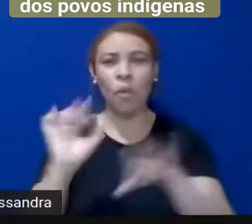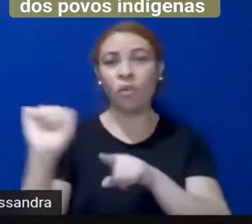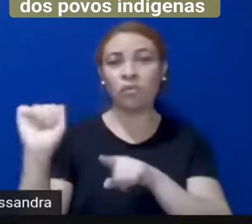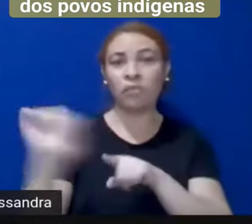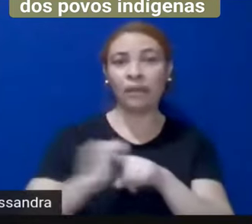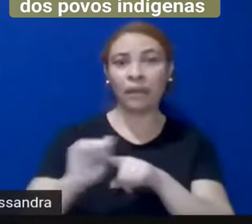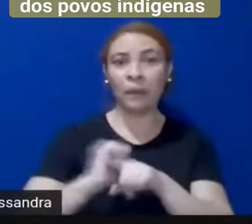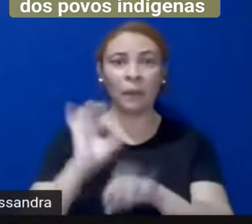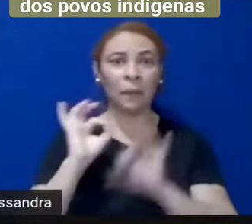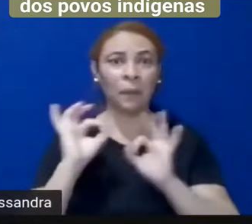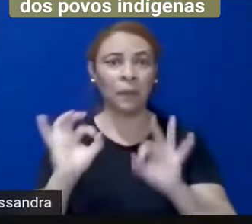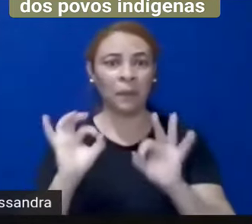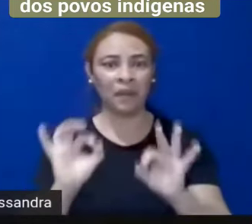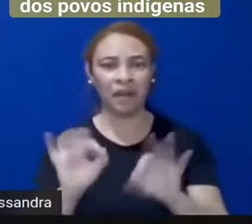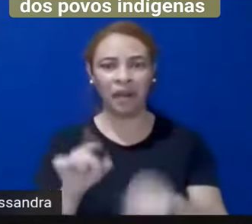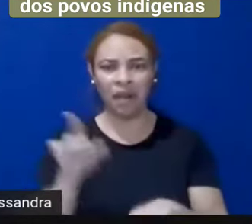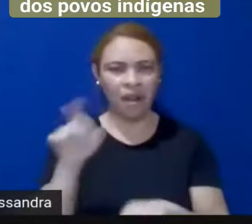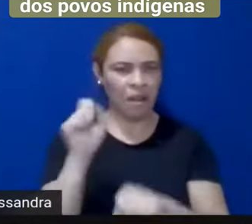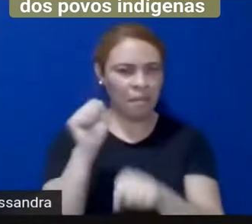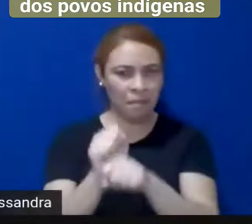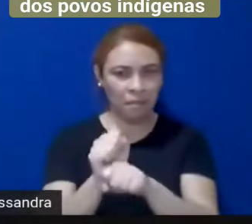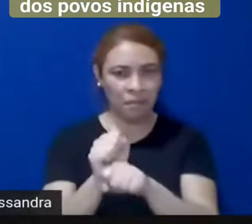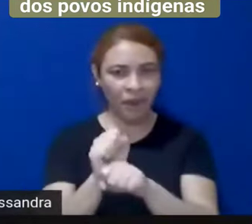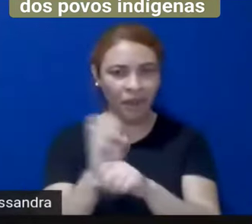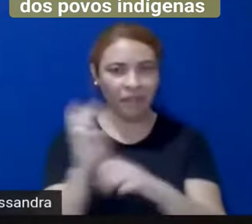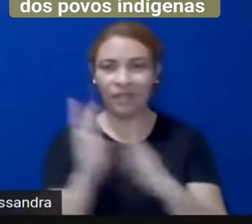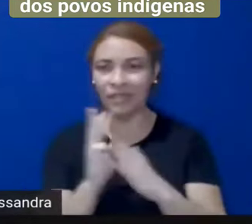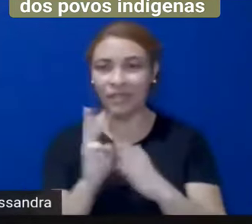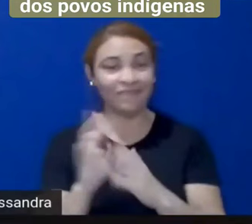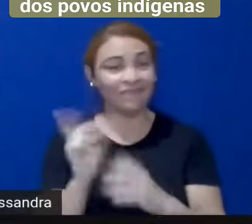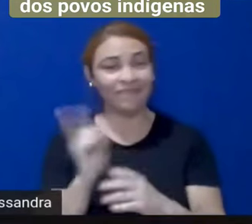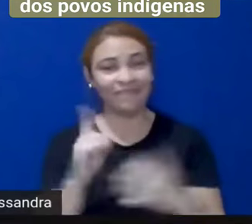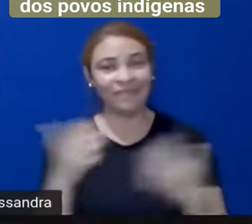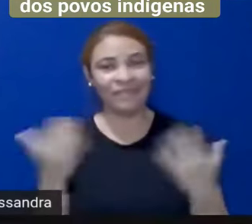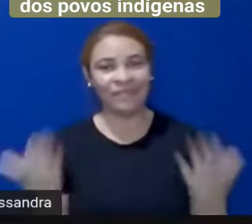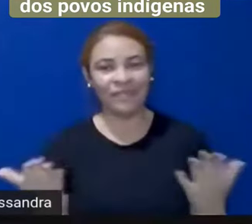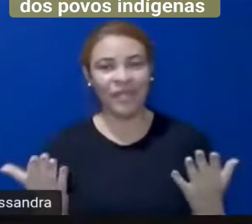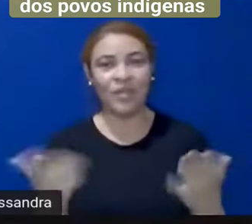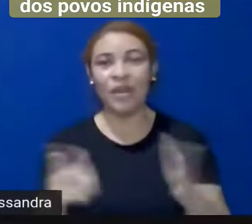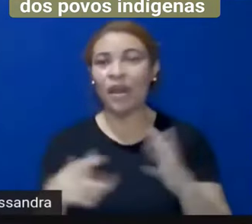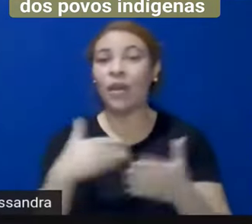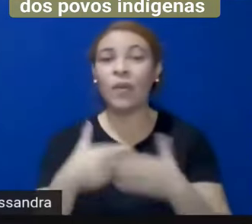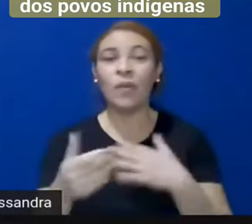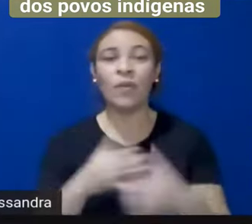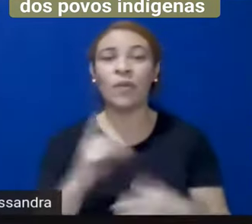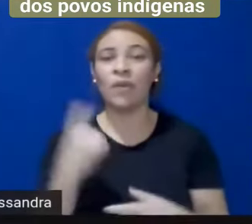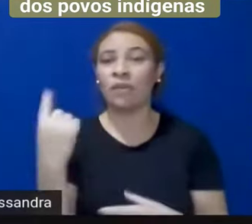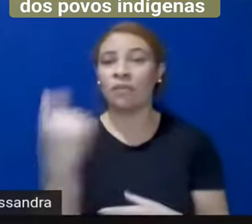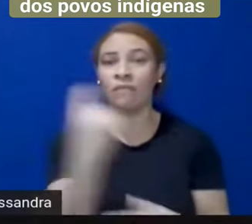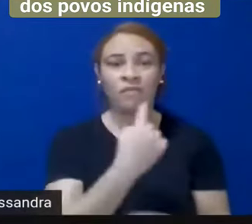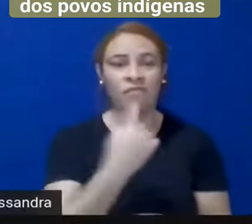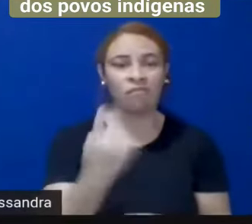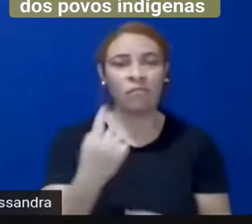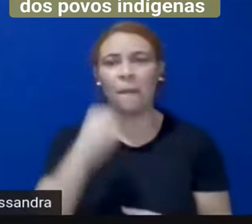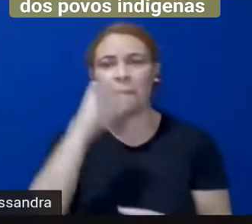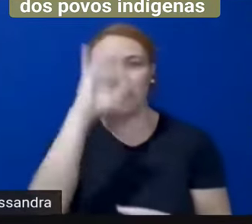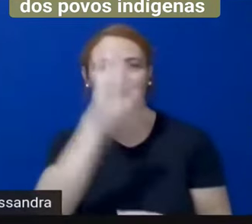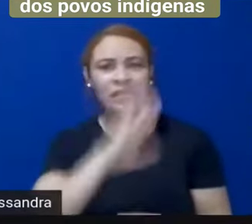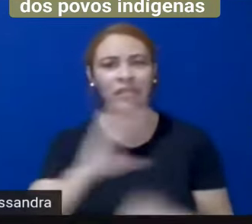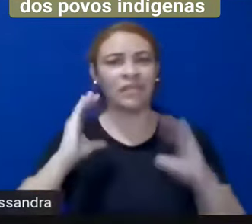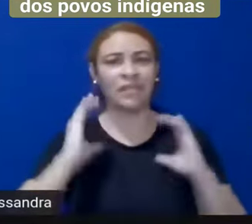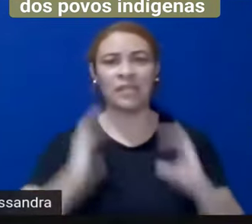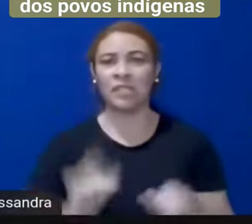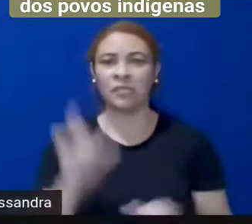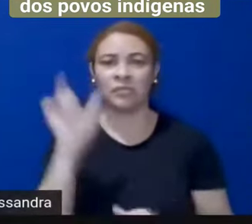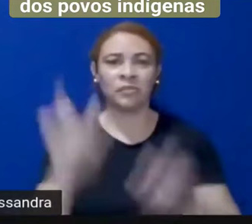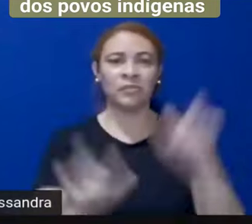significa que deixou de ser indígena. Isso sim, é o exercício de qualquer um brasileiro, ou quando um indígena vai e utiliza